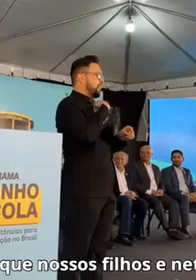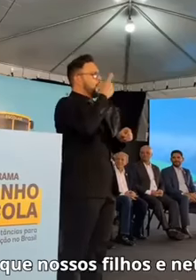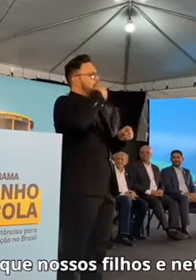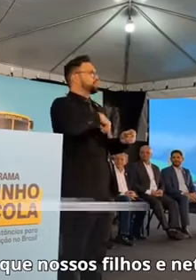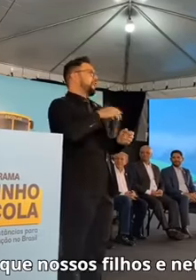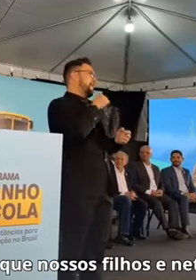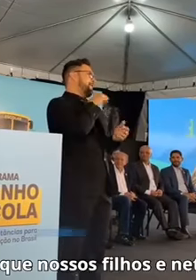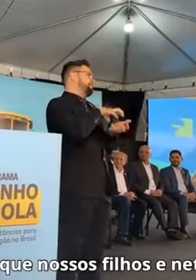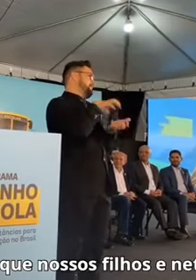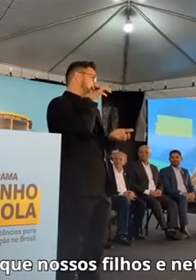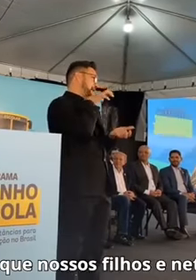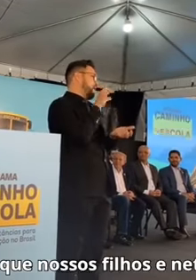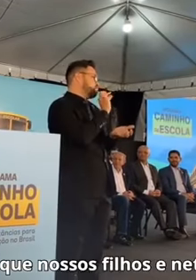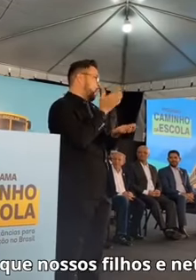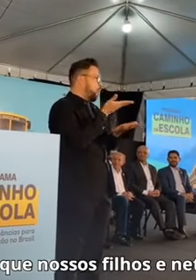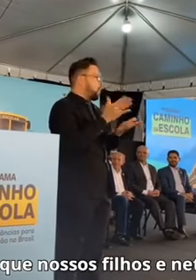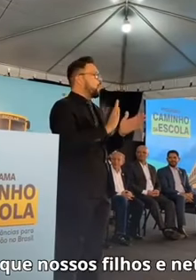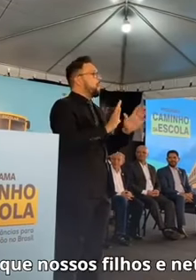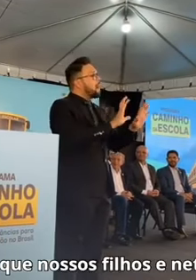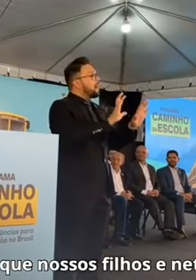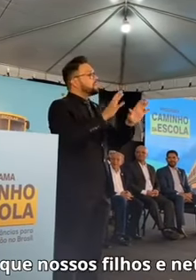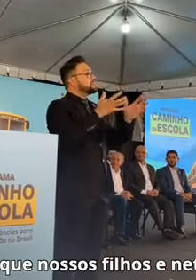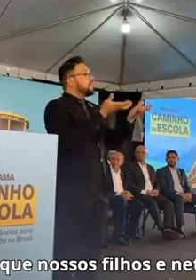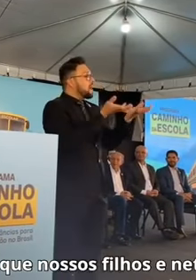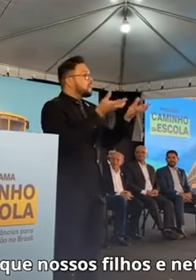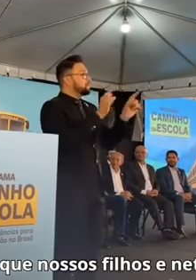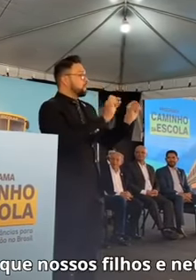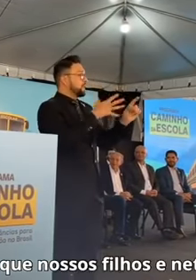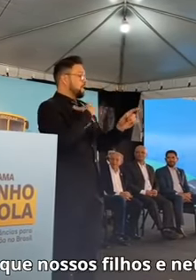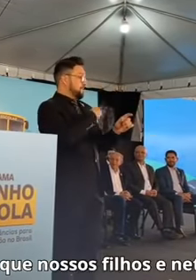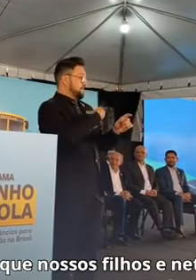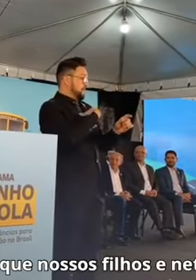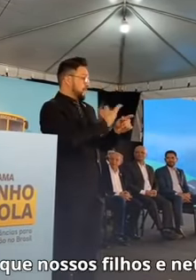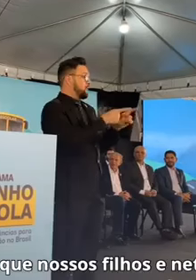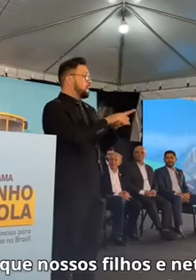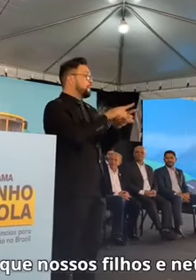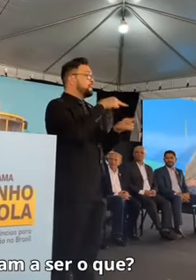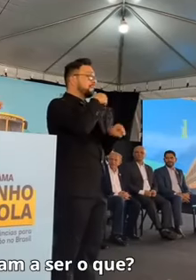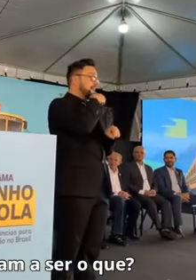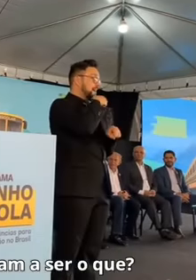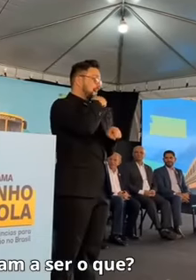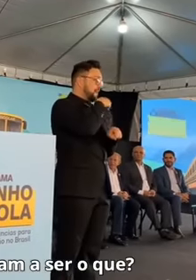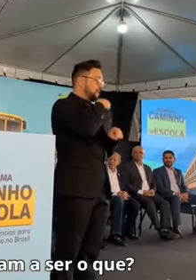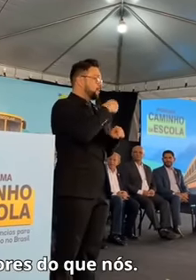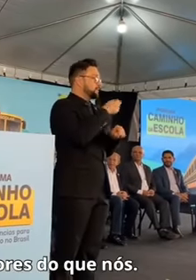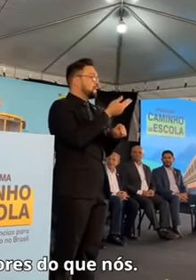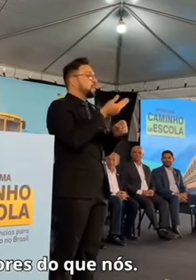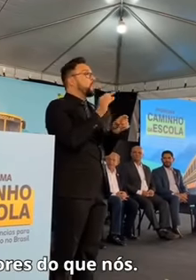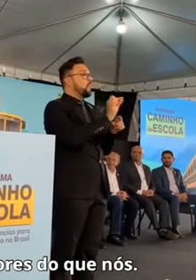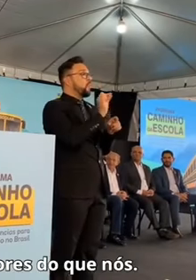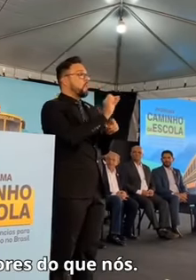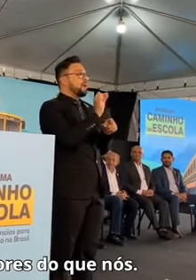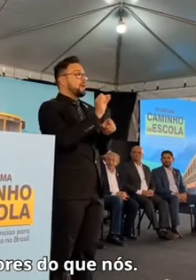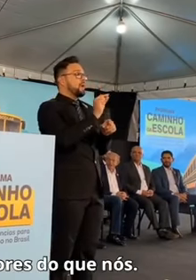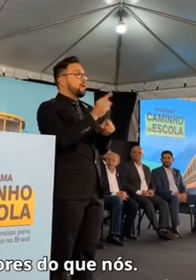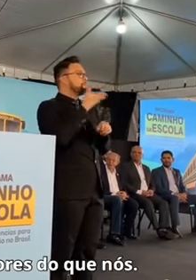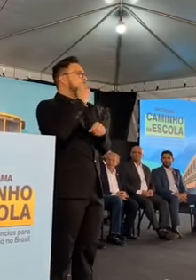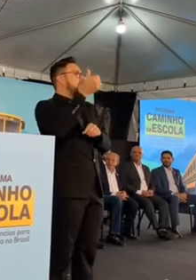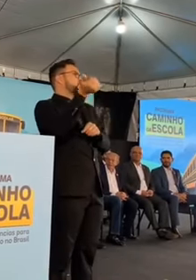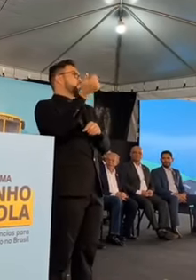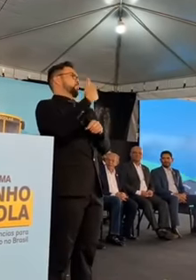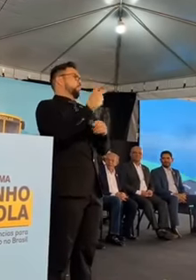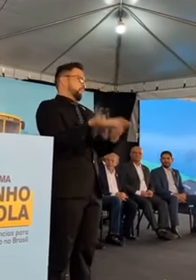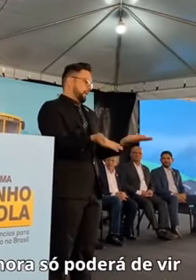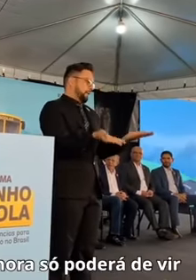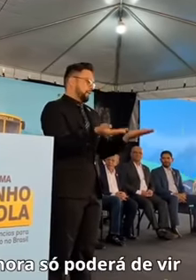Mas nós queremos que os nossos filhos e netos venham a ser o que? Melhores do que nós.